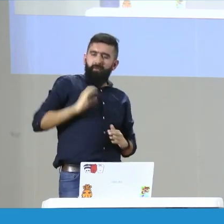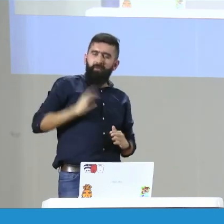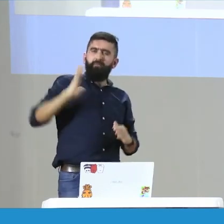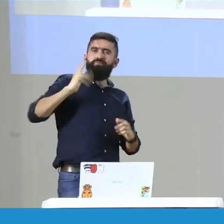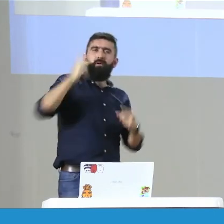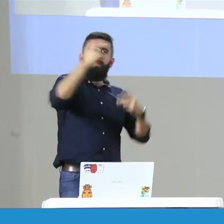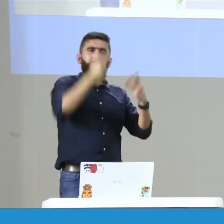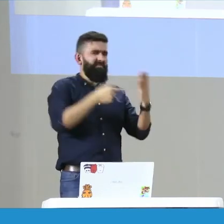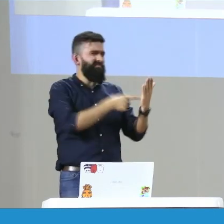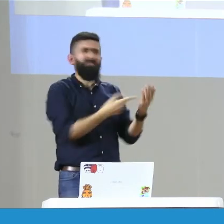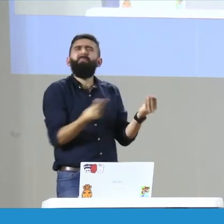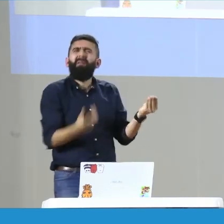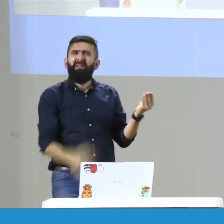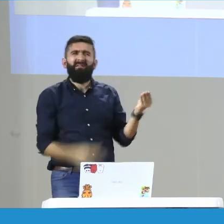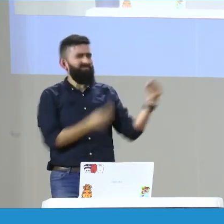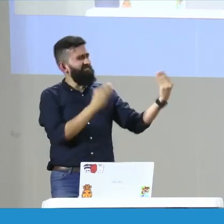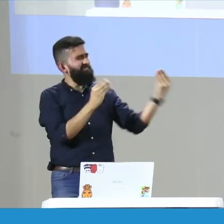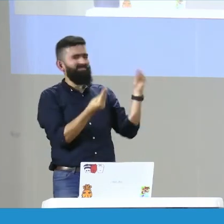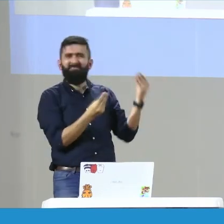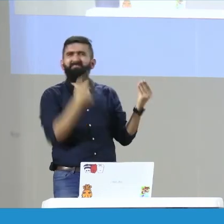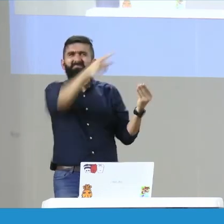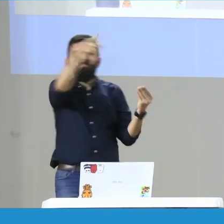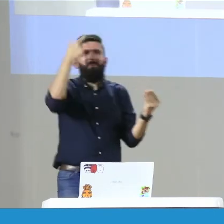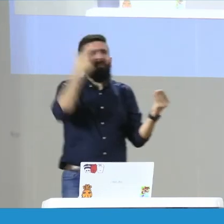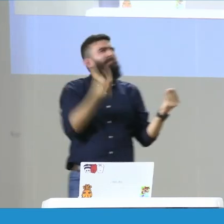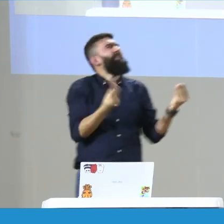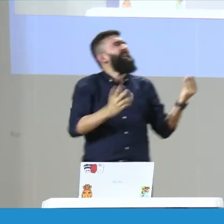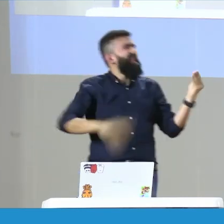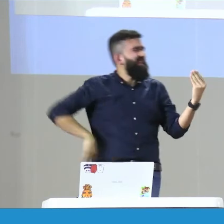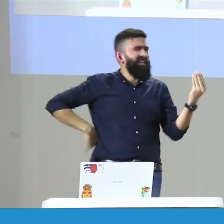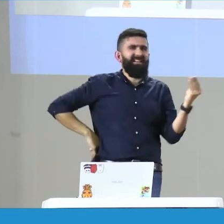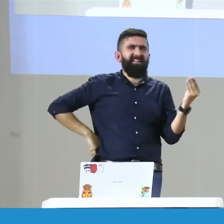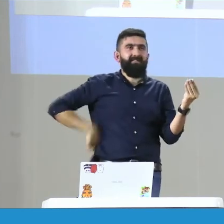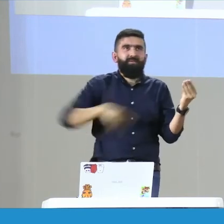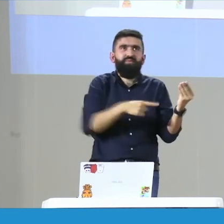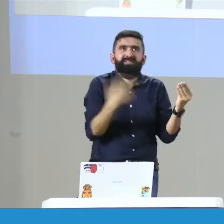Bueno, pero entonces si vamos a tener una recopilación, una descripción